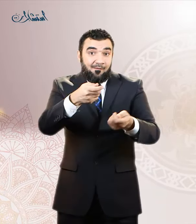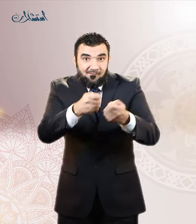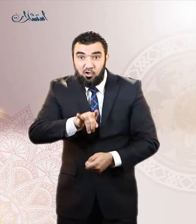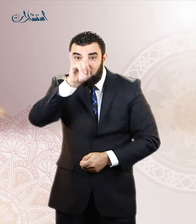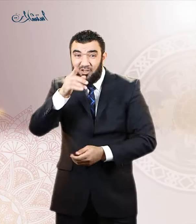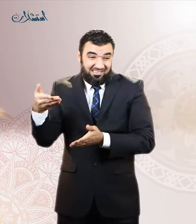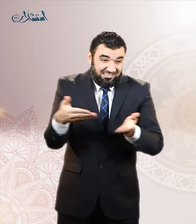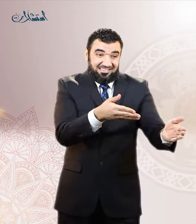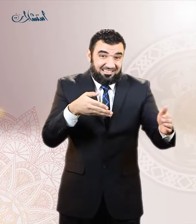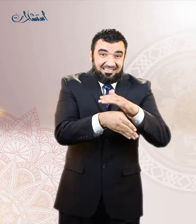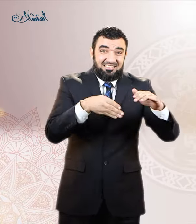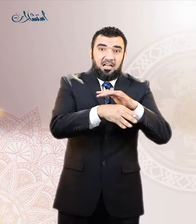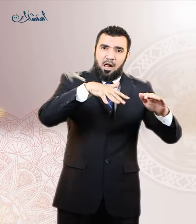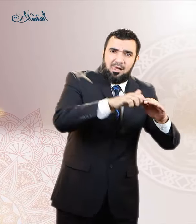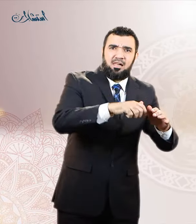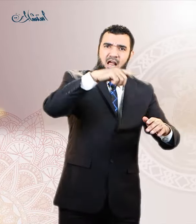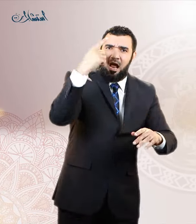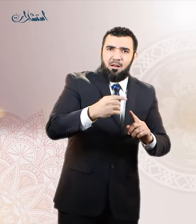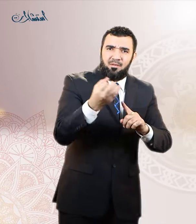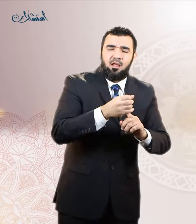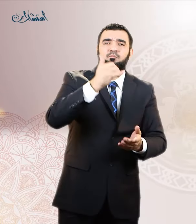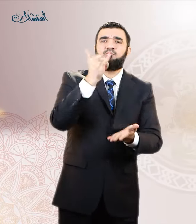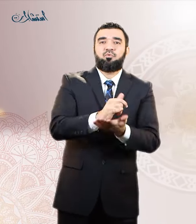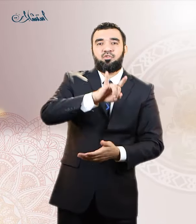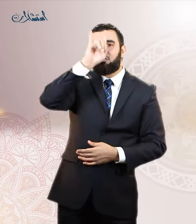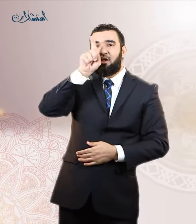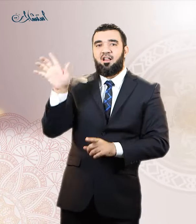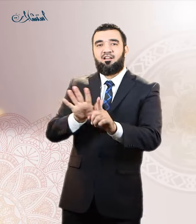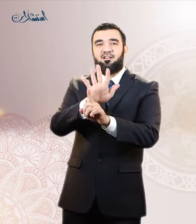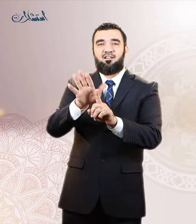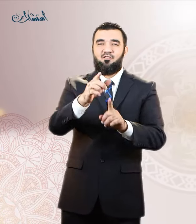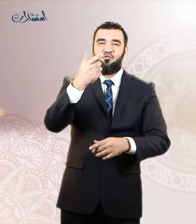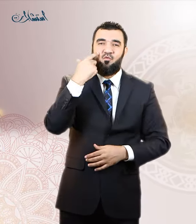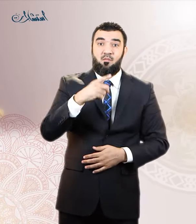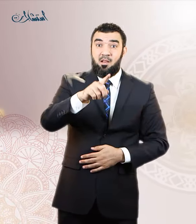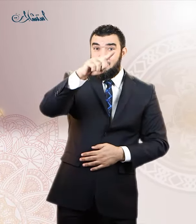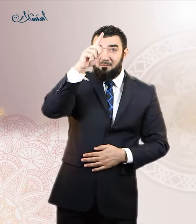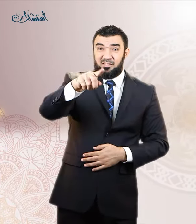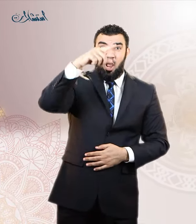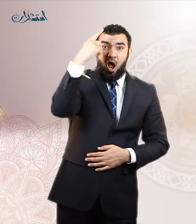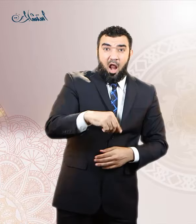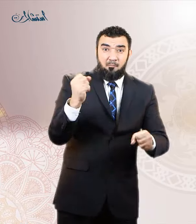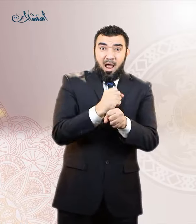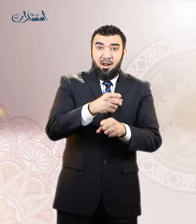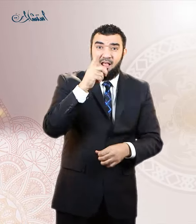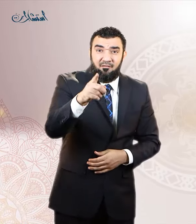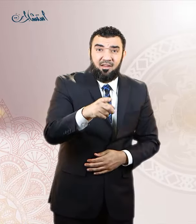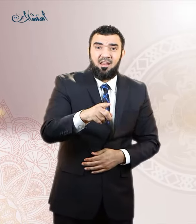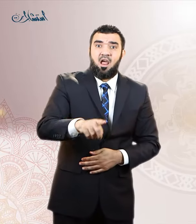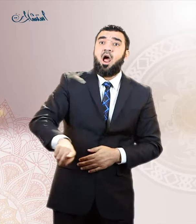يسخط الله تعالى وسخط الله لا تقدر عليه السماوات والارض فضلا